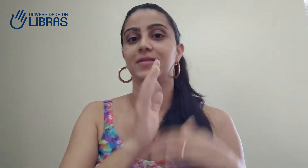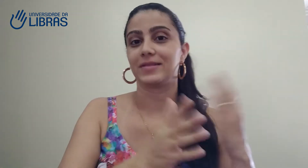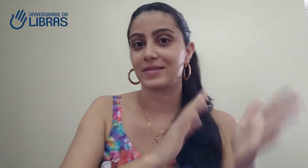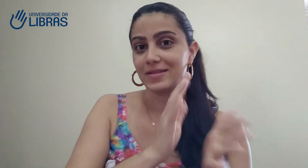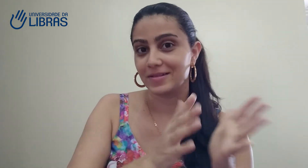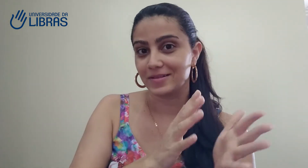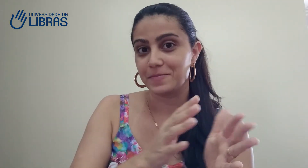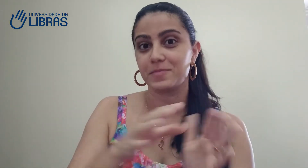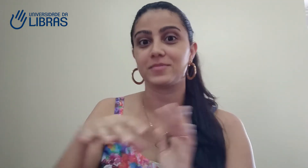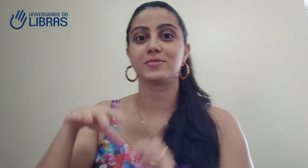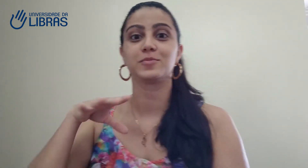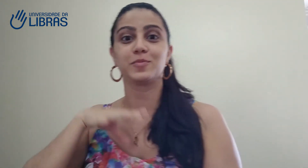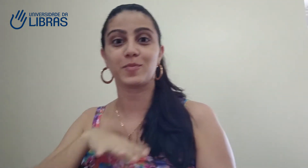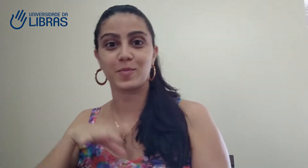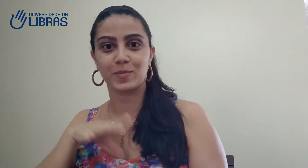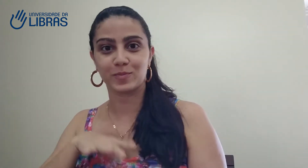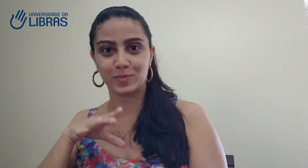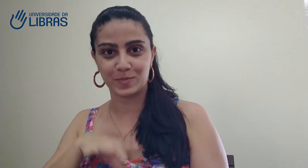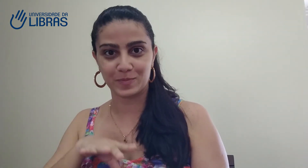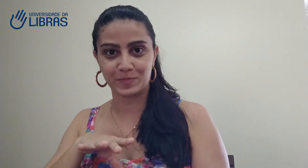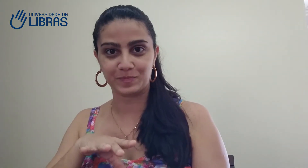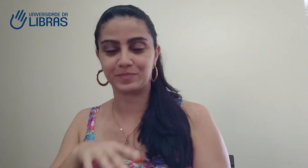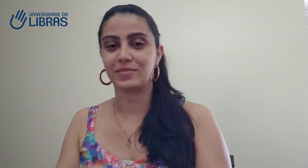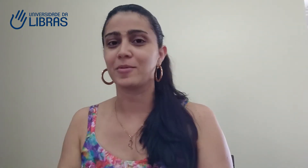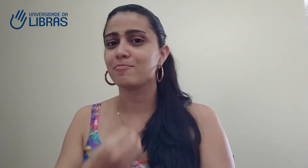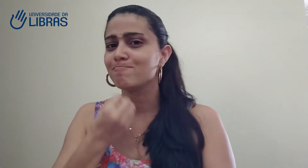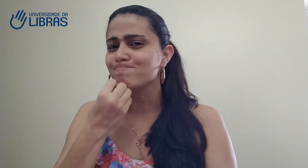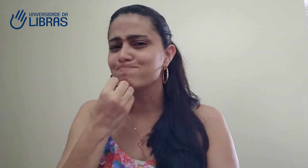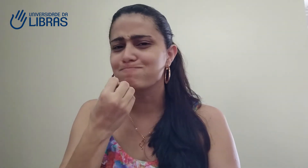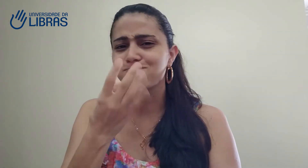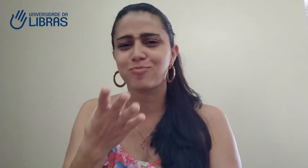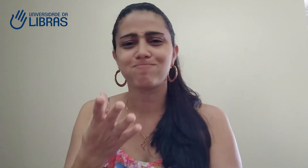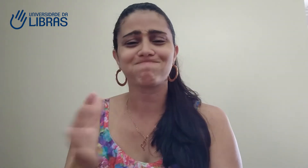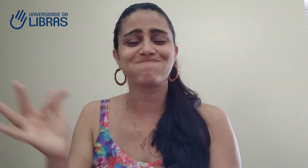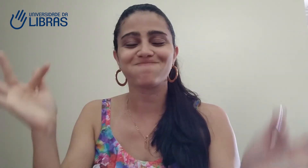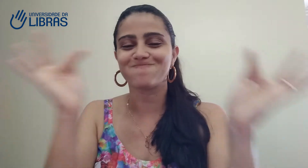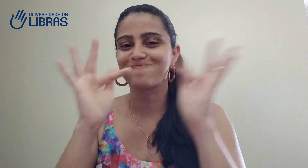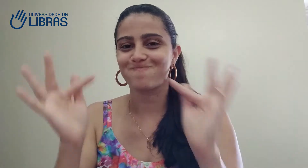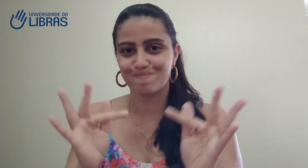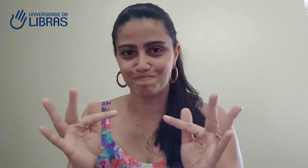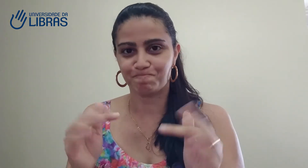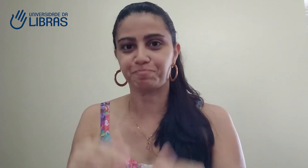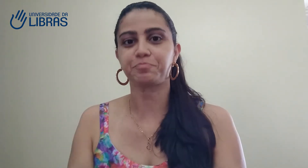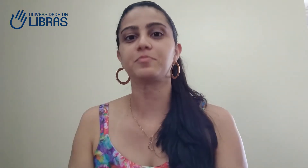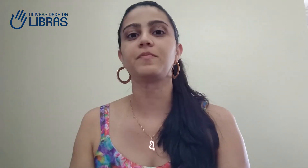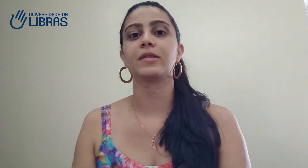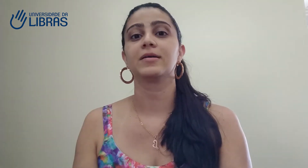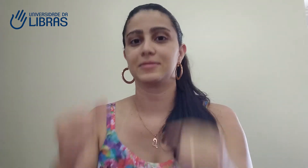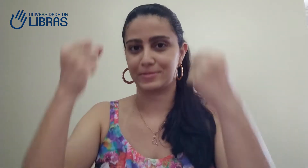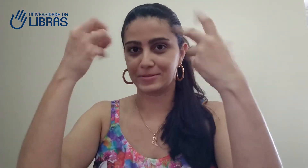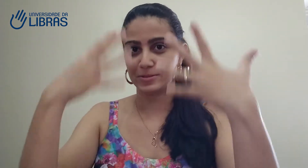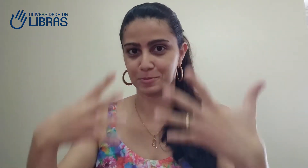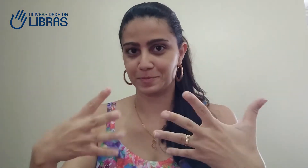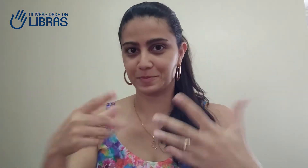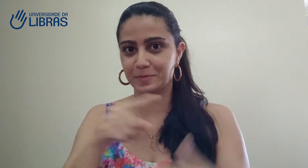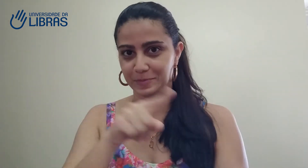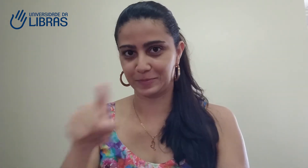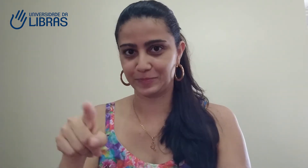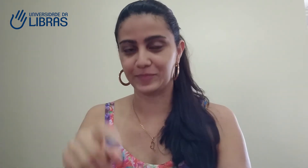da Libras para o português. E ficou muito bom, eu fiquei muito feliz, muito